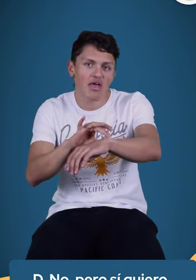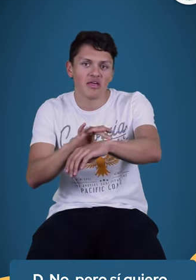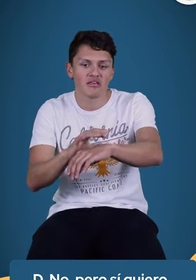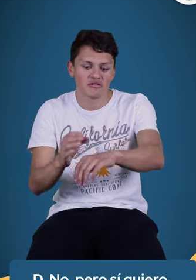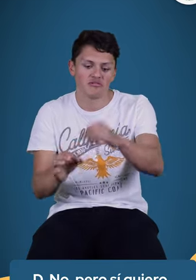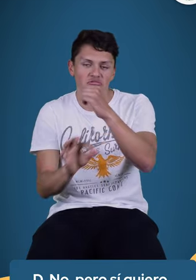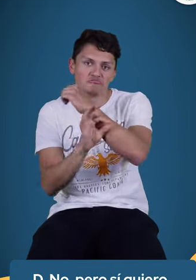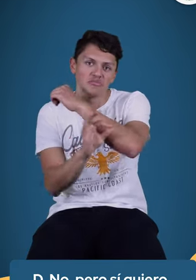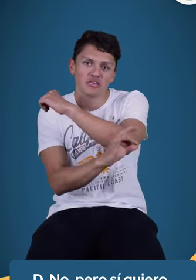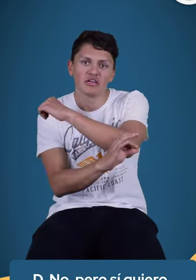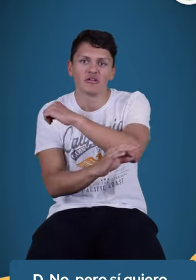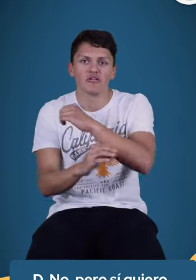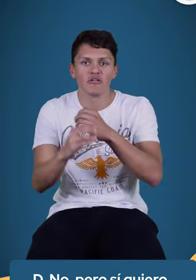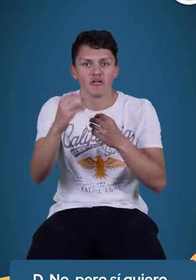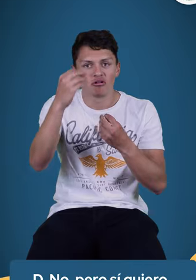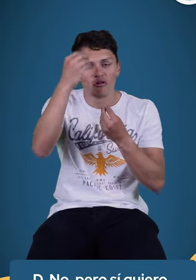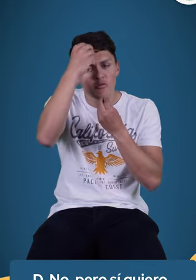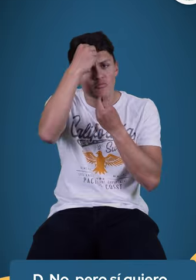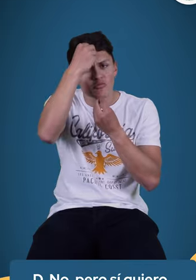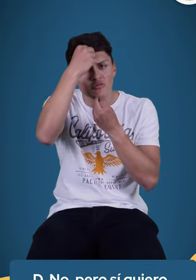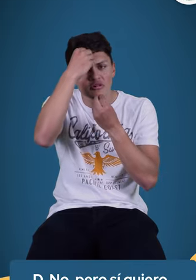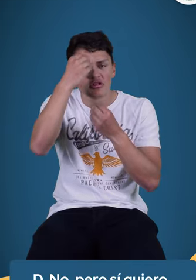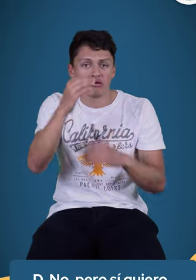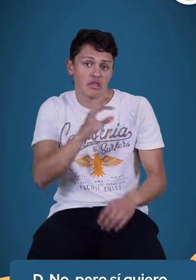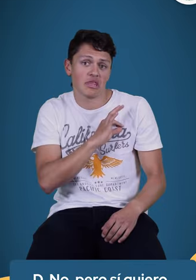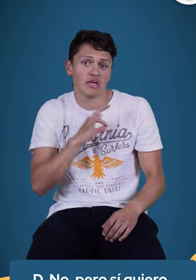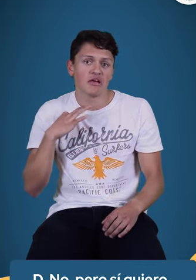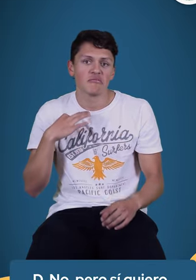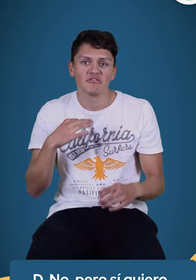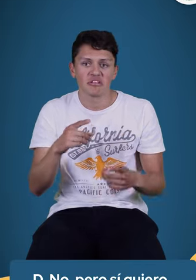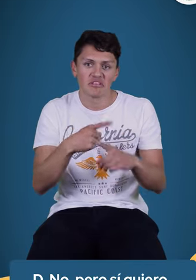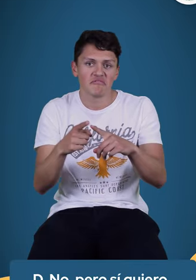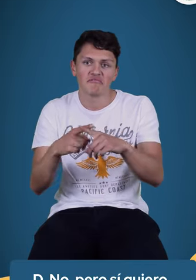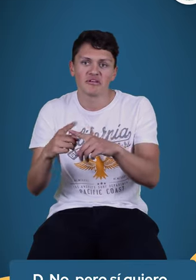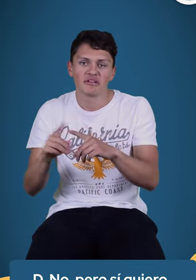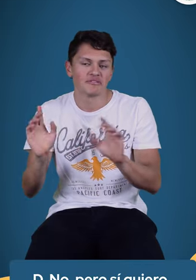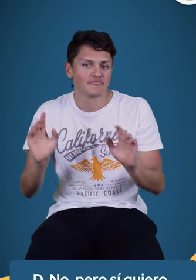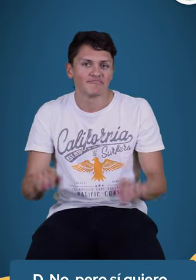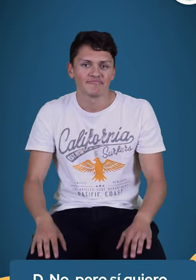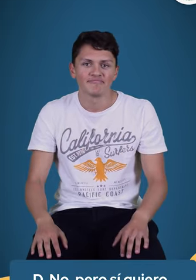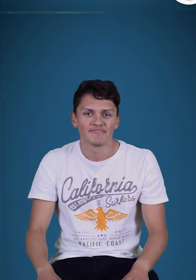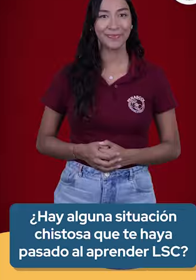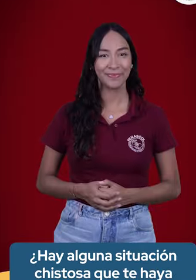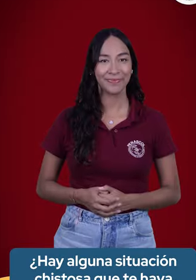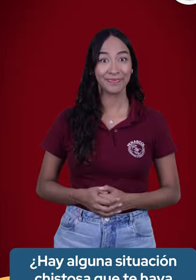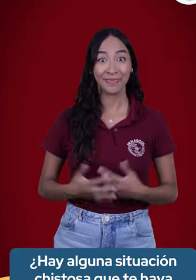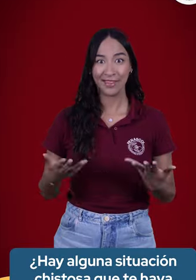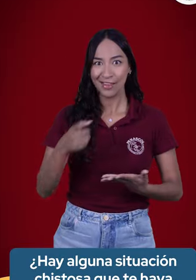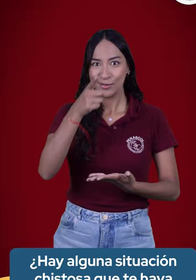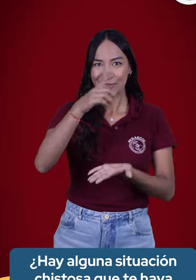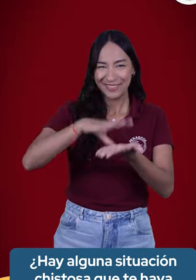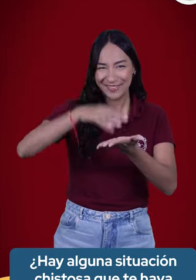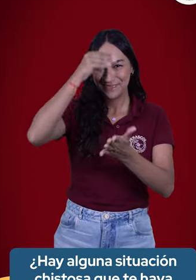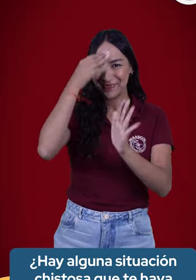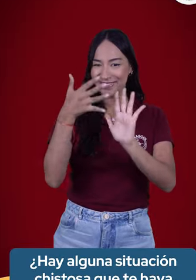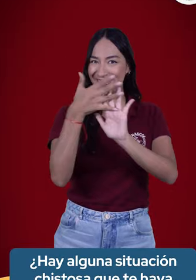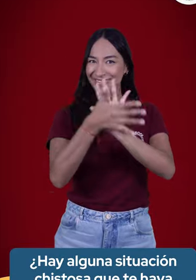hospital, médicos, psicólogos, nutricionistas, terapeutas y demás. ¿Hay alguna situación